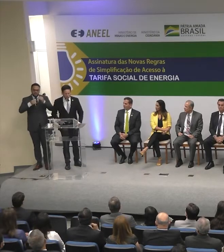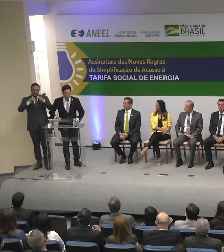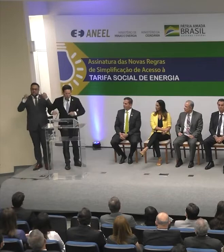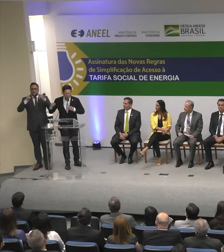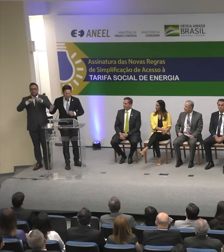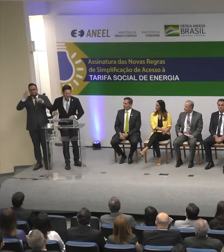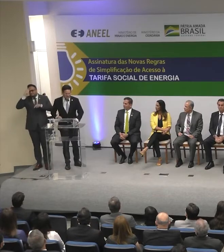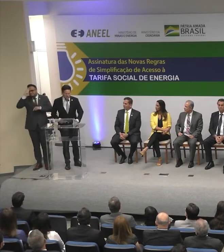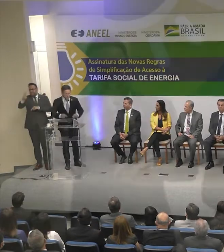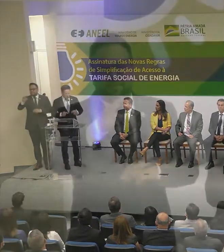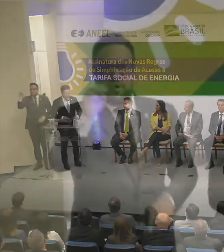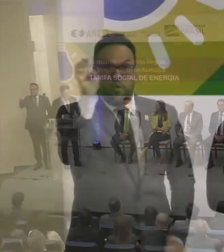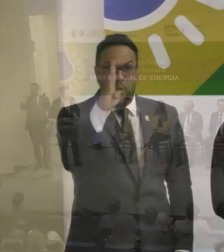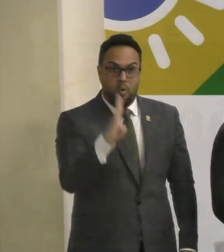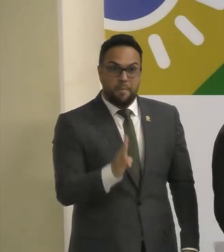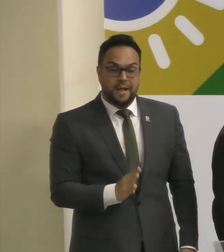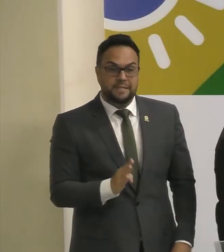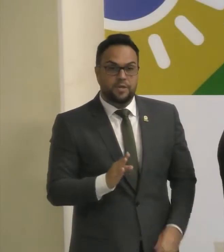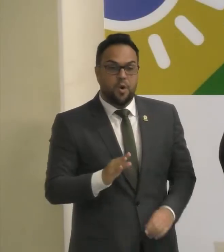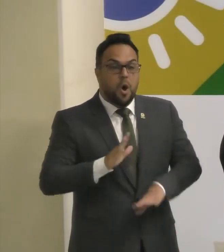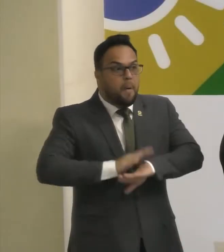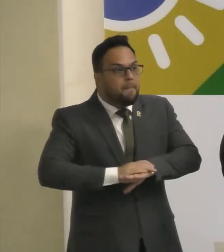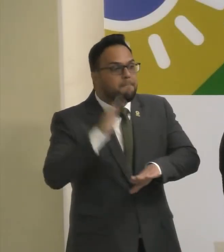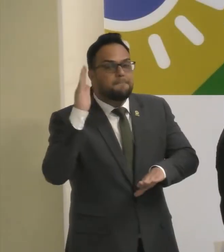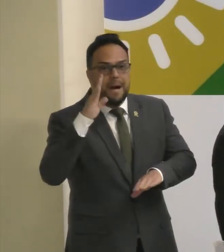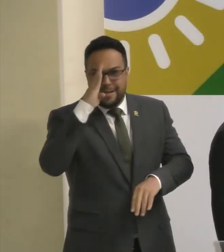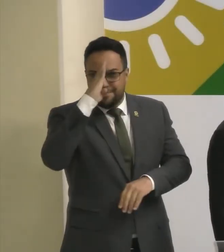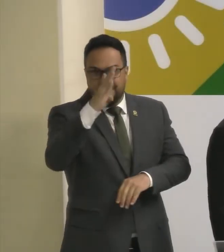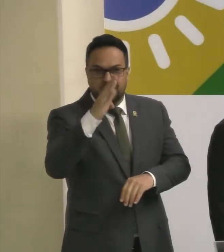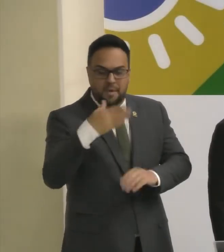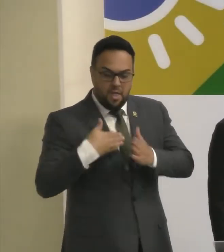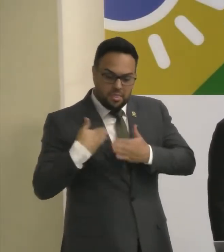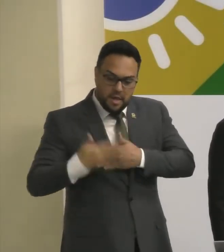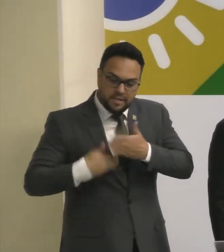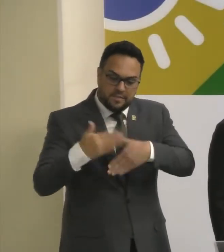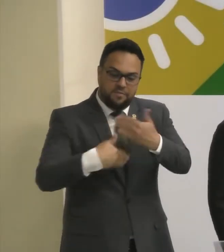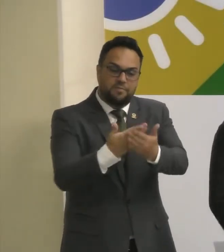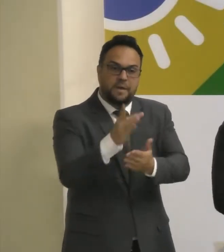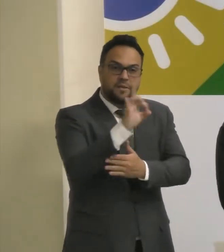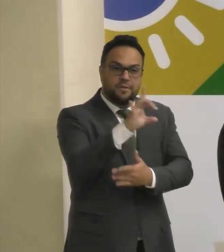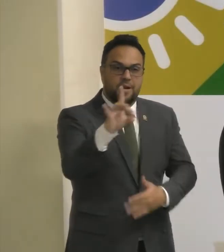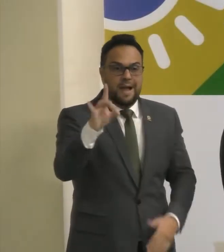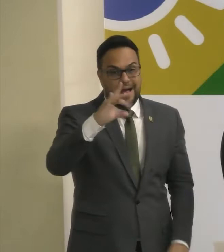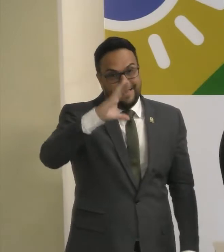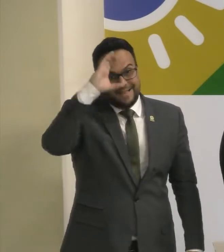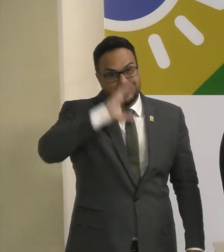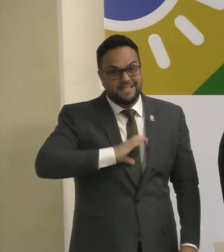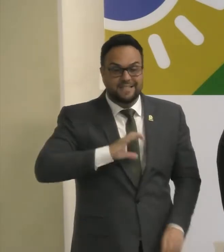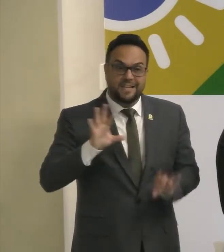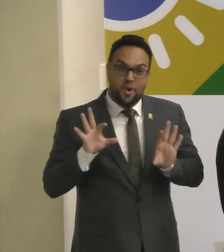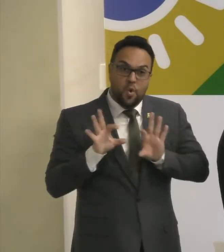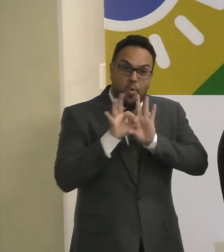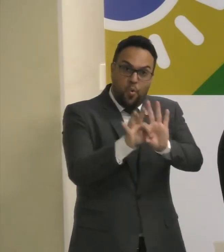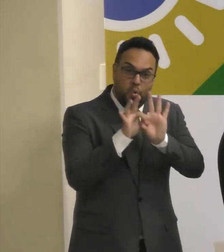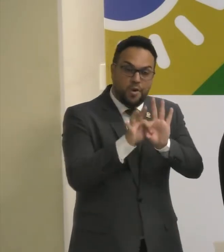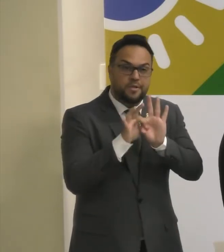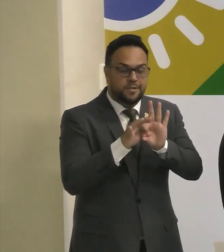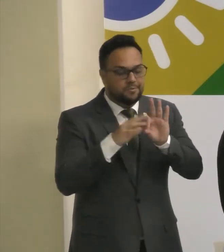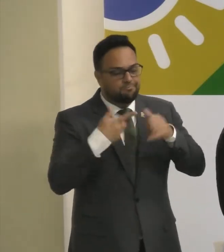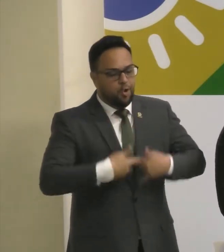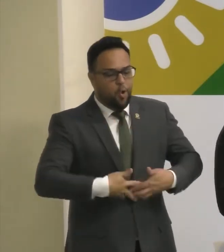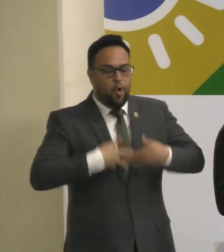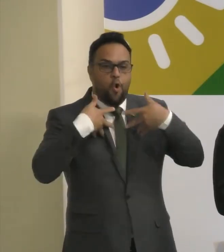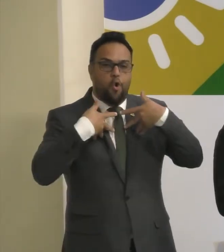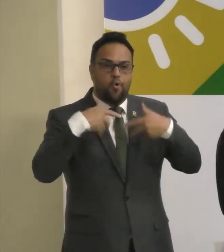de tudo, com um Brasil que olha cada vez mais para o desenvolvimento e para cada cidadão unido para ter orgulho do nosso